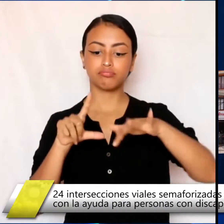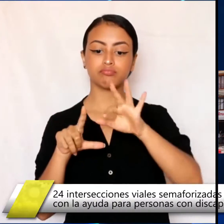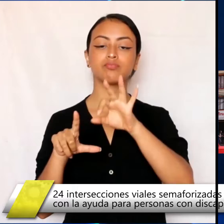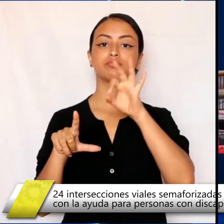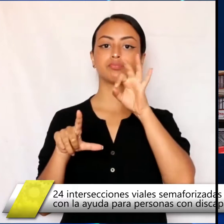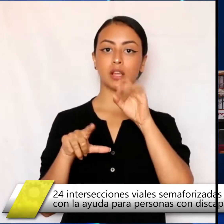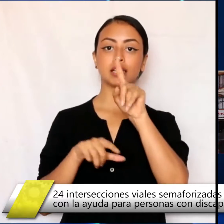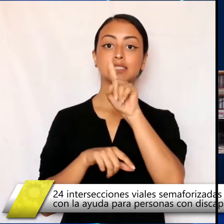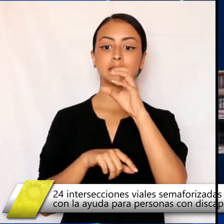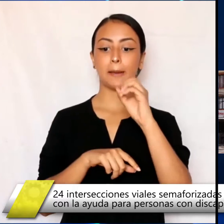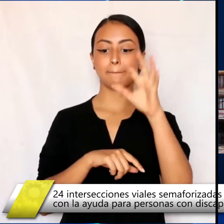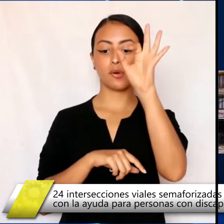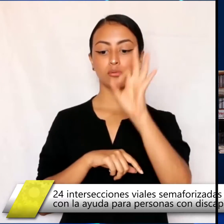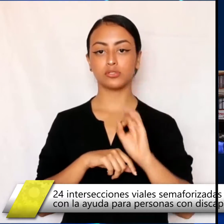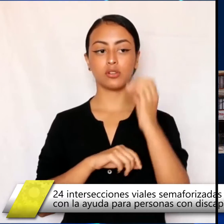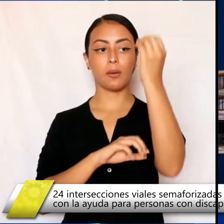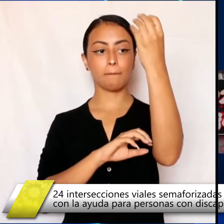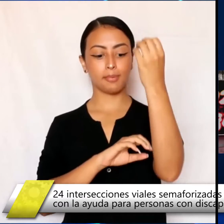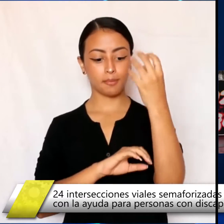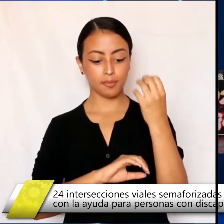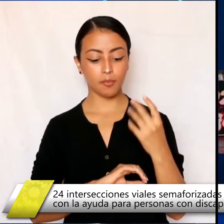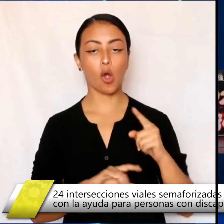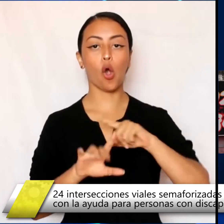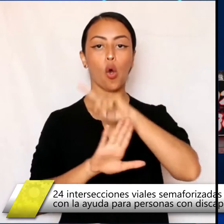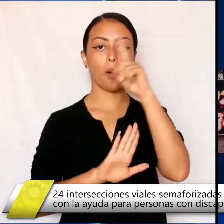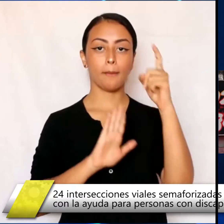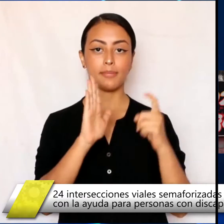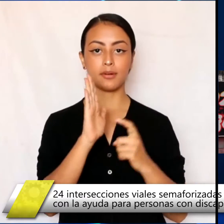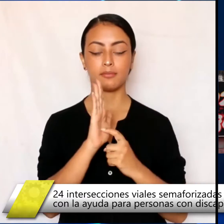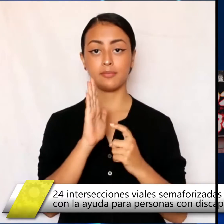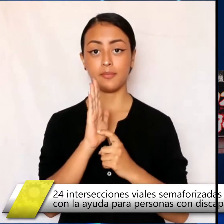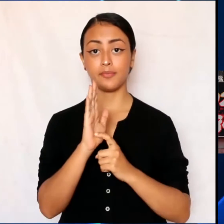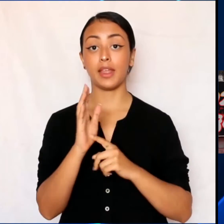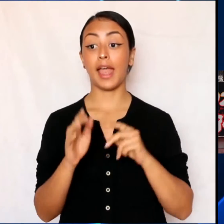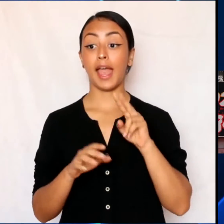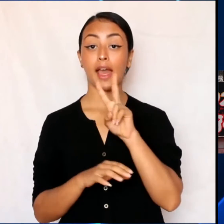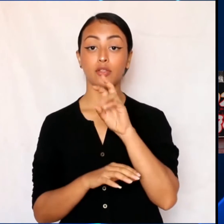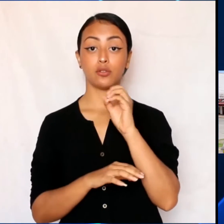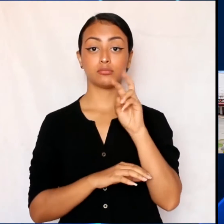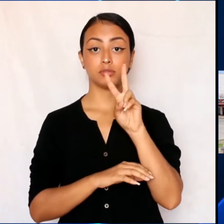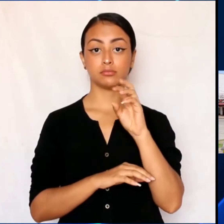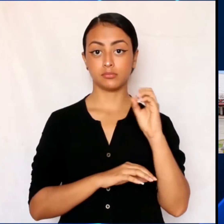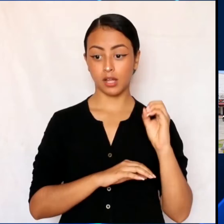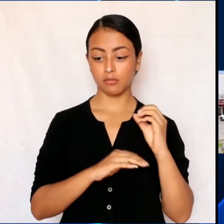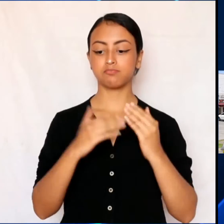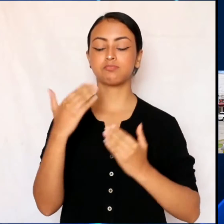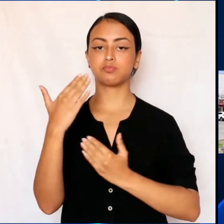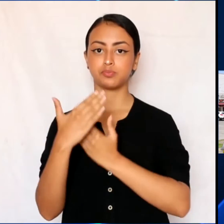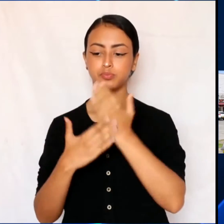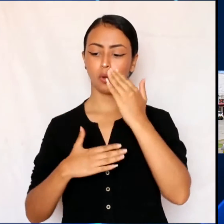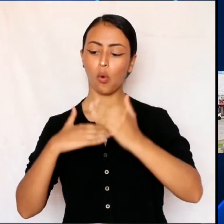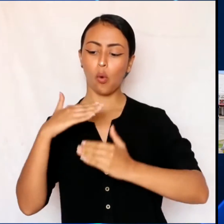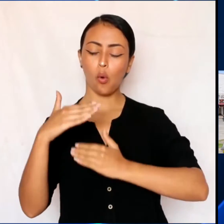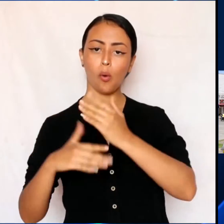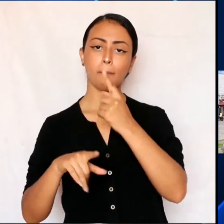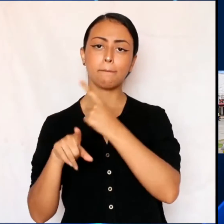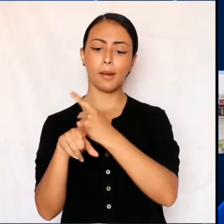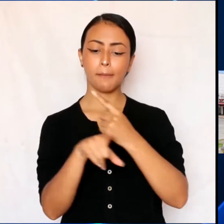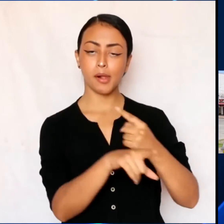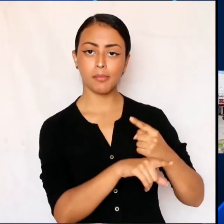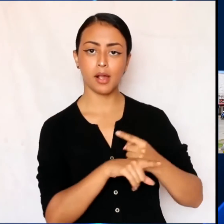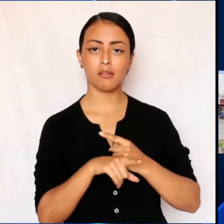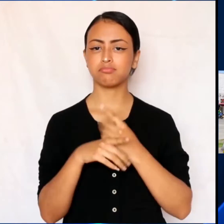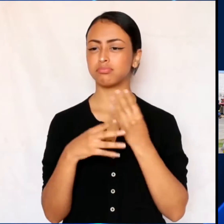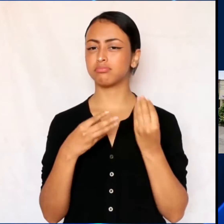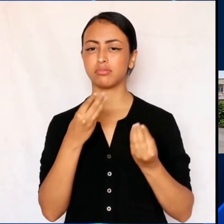tiene el 100% de todas sus redes de semaforización. Desde el año 2020 hemos ejecutado un proceso que consiste